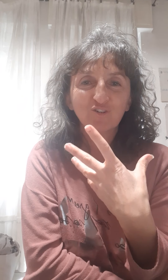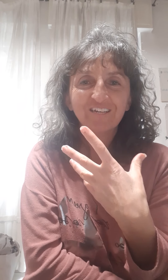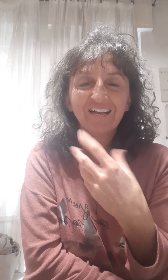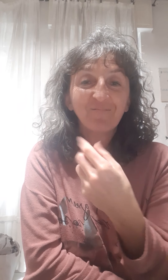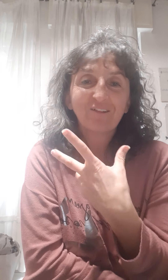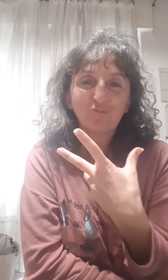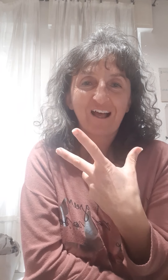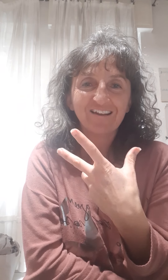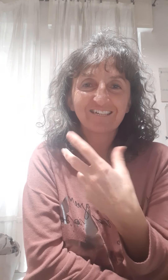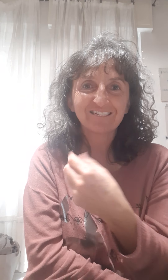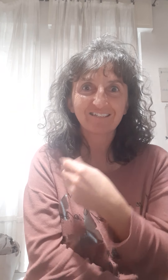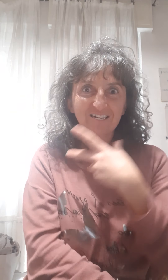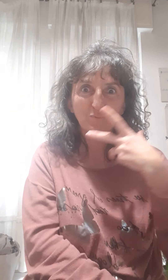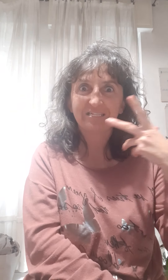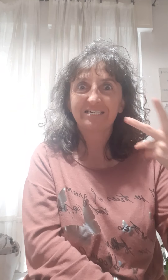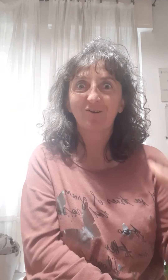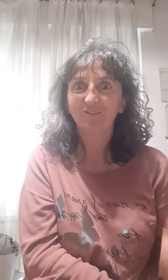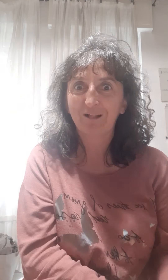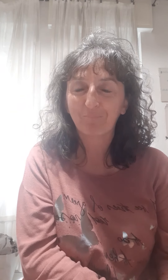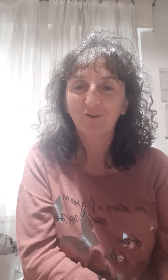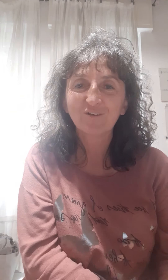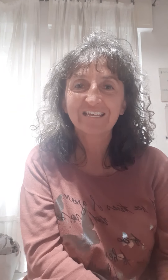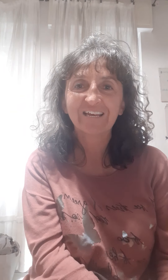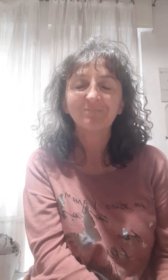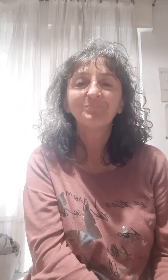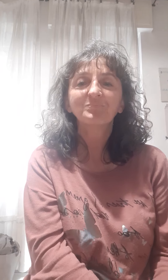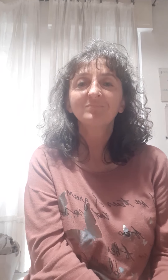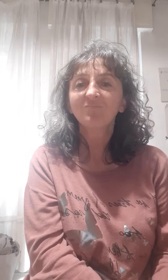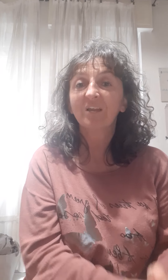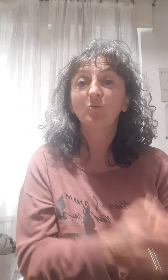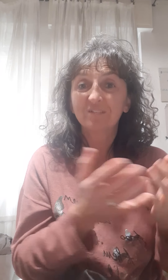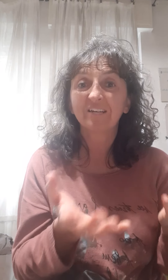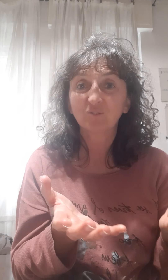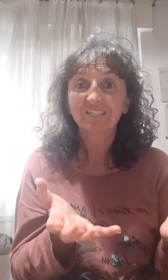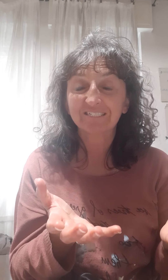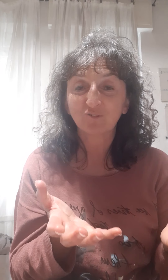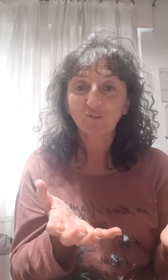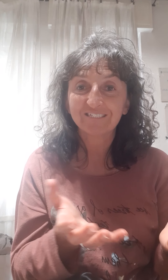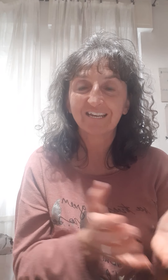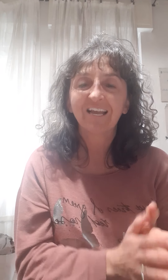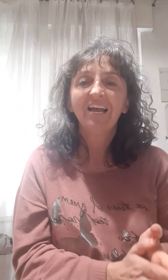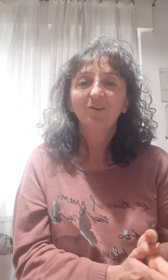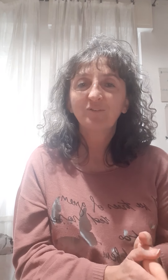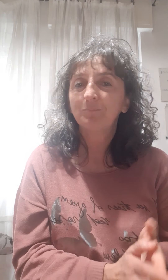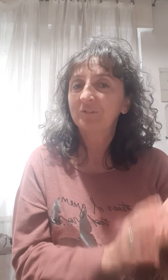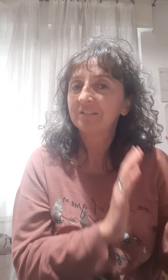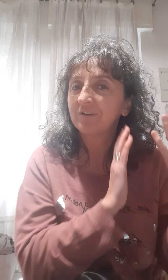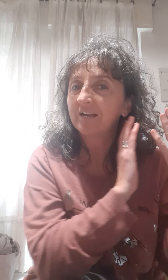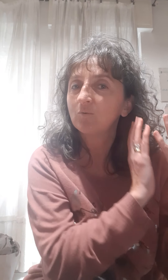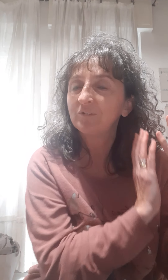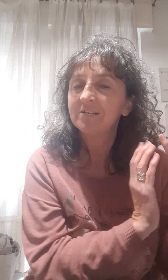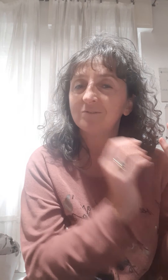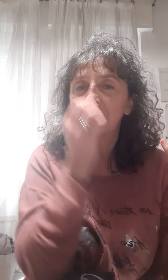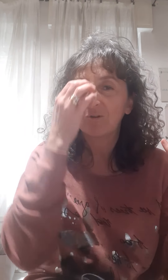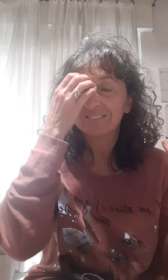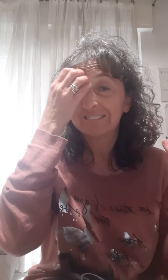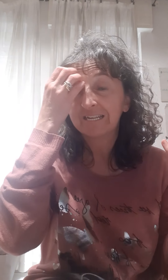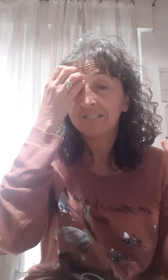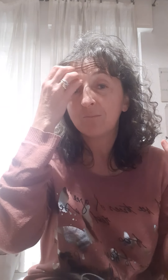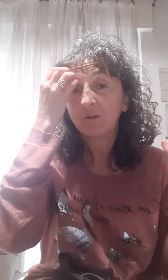naturale, senza andare a spendere sole dal parrucchiere e usare sostanze tossiche, quindi potete fare utilizzo dell'olio essenziale di limone,